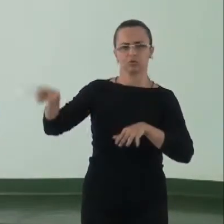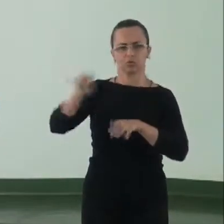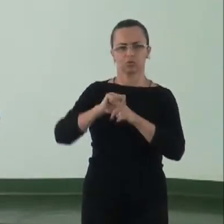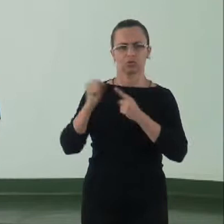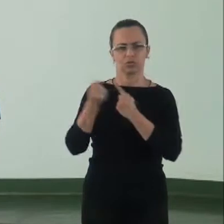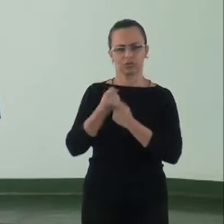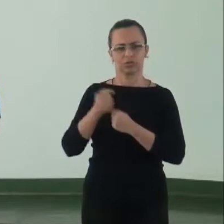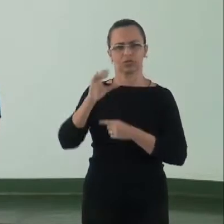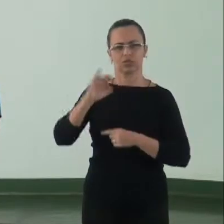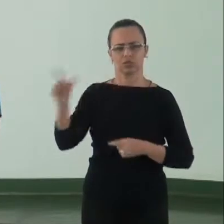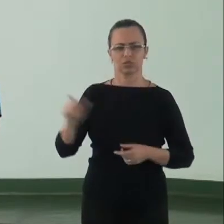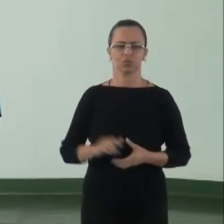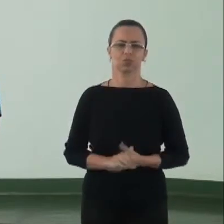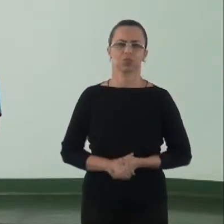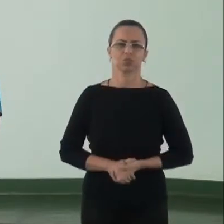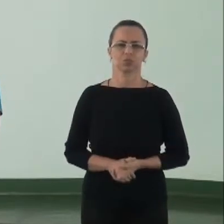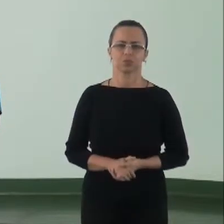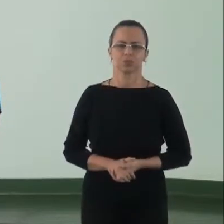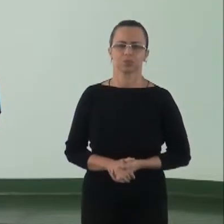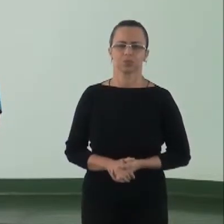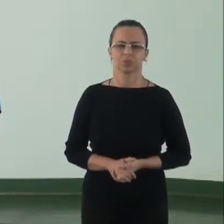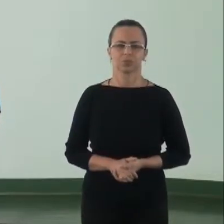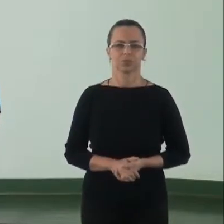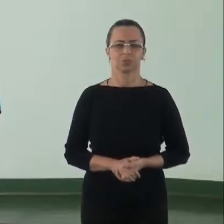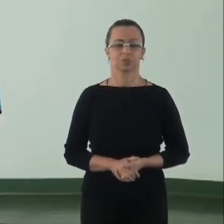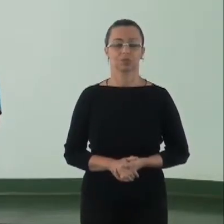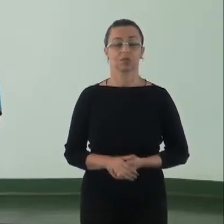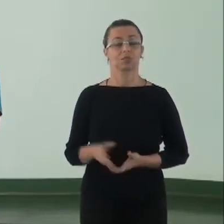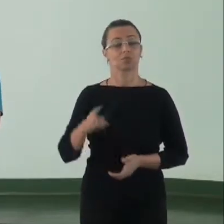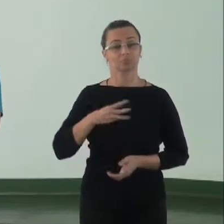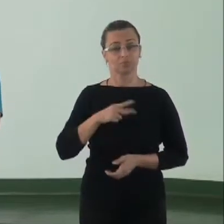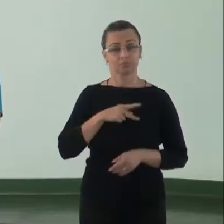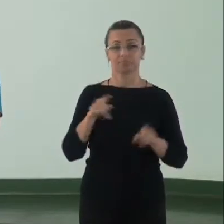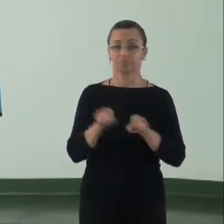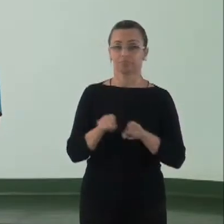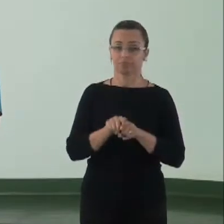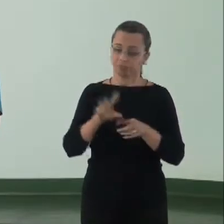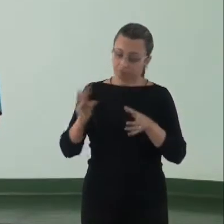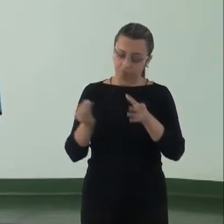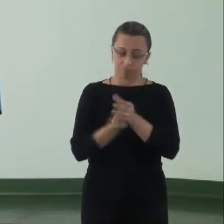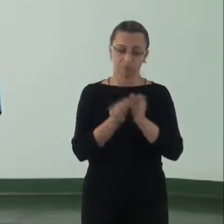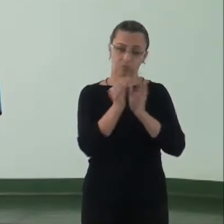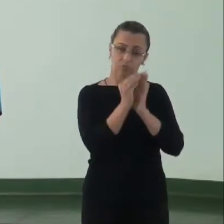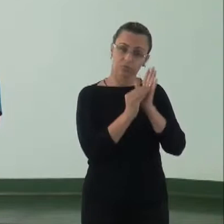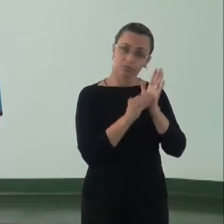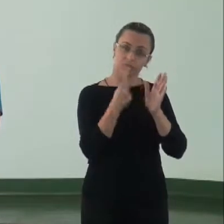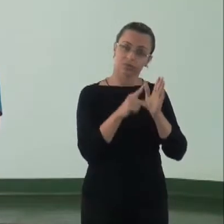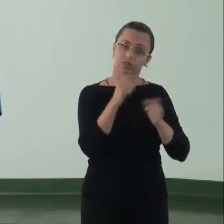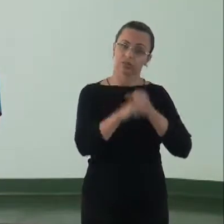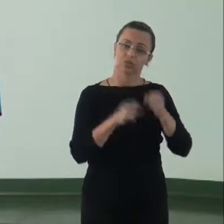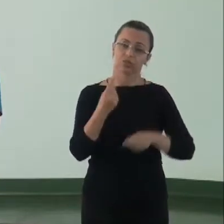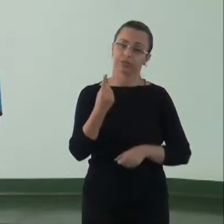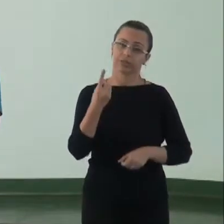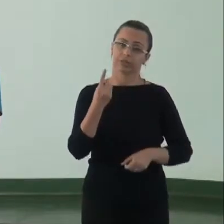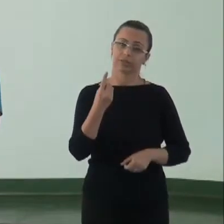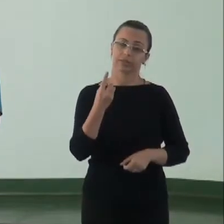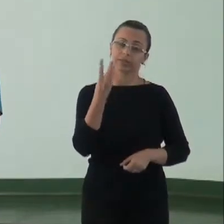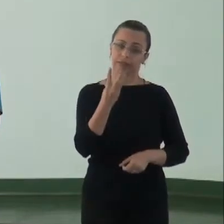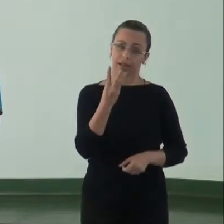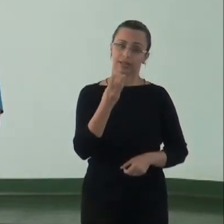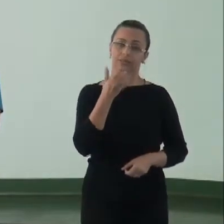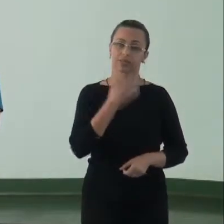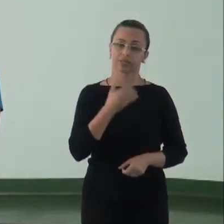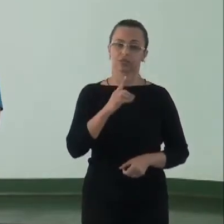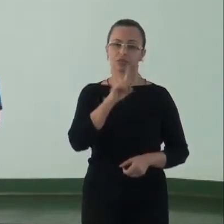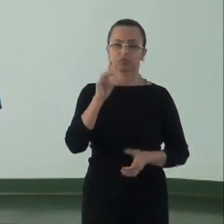protagonismo da sociedade civil. Que o Ministério Público incorpore no seu calendário oficial o dia 13 de dezembro, que